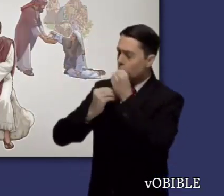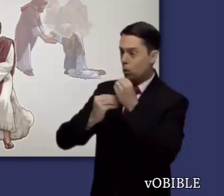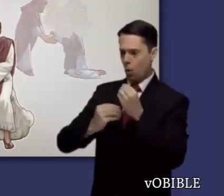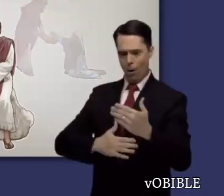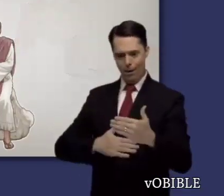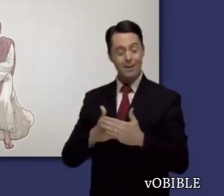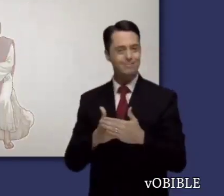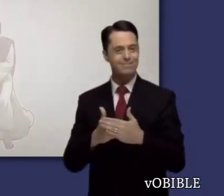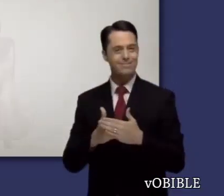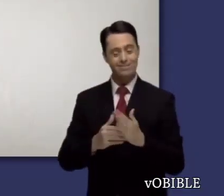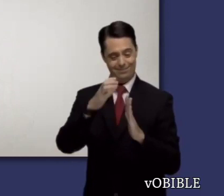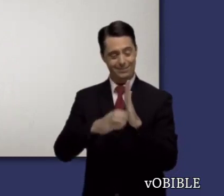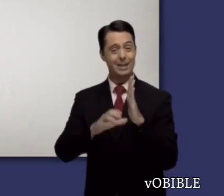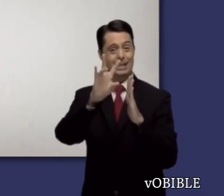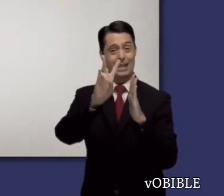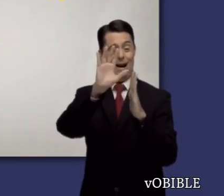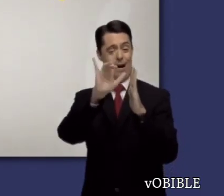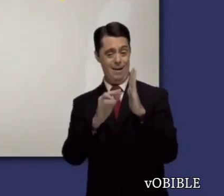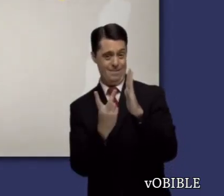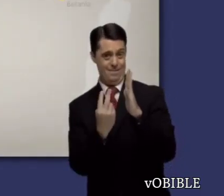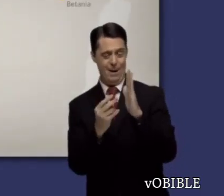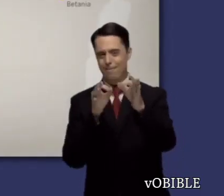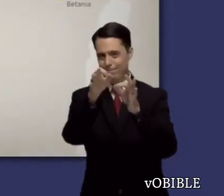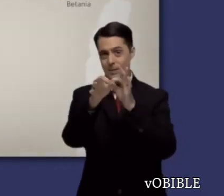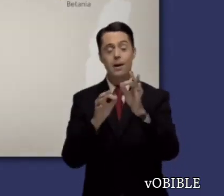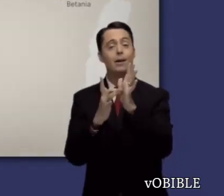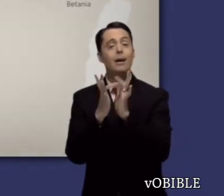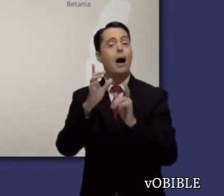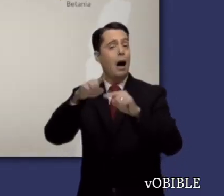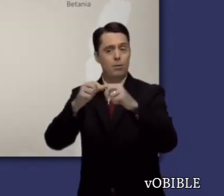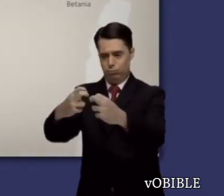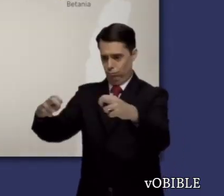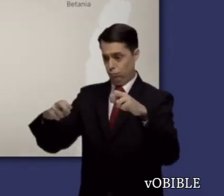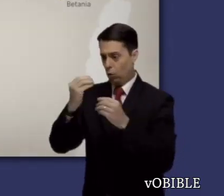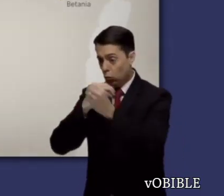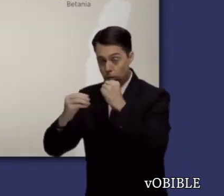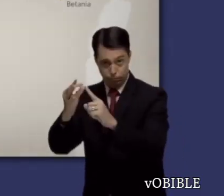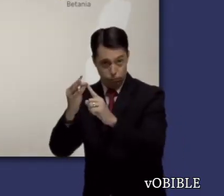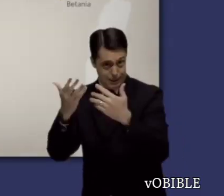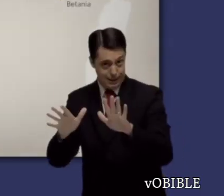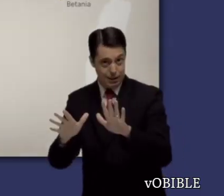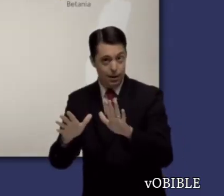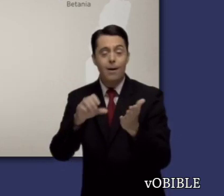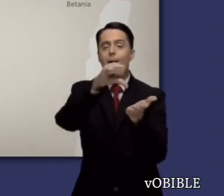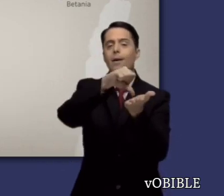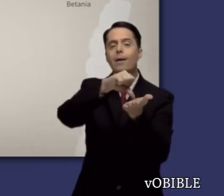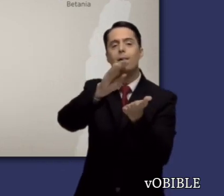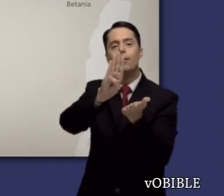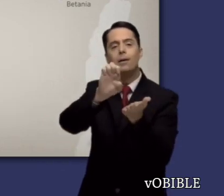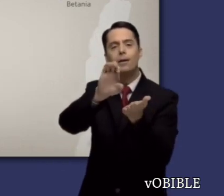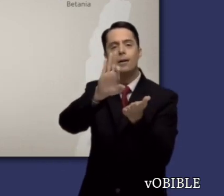mujeres y niños. Los capítulos siete a doce relatan los sucesos que ocurren después de la Pascua del año treinta y dos.